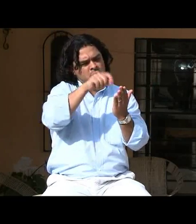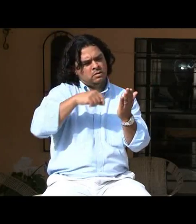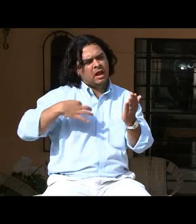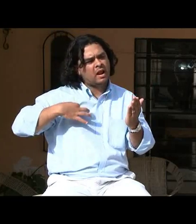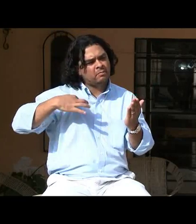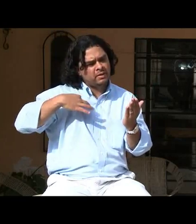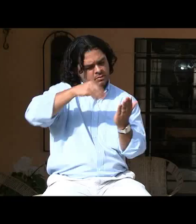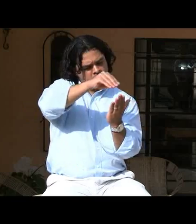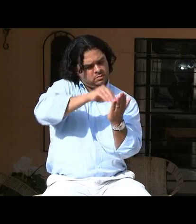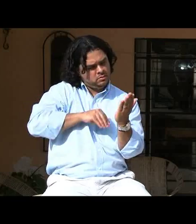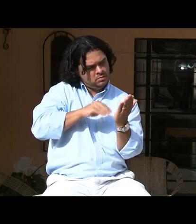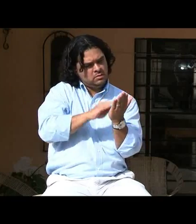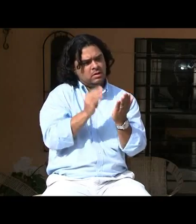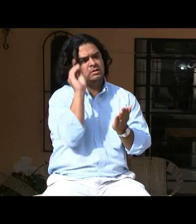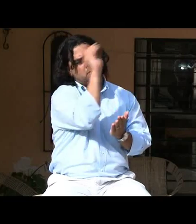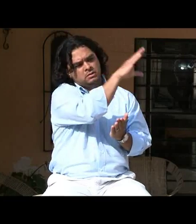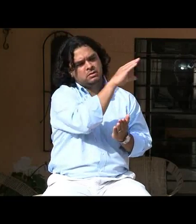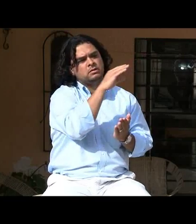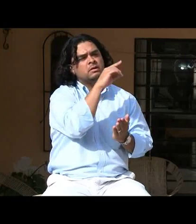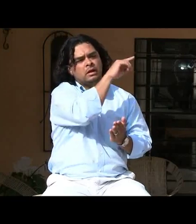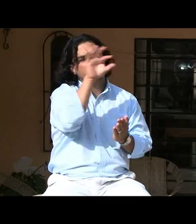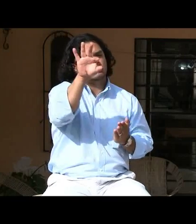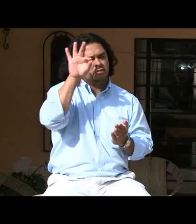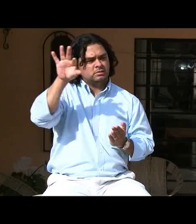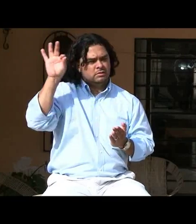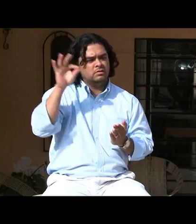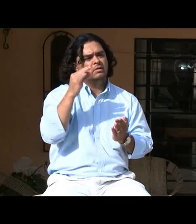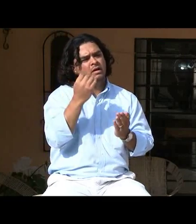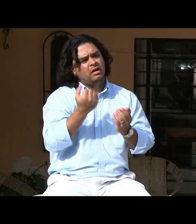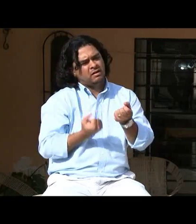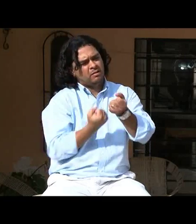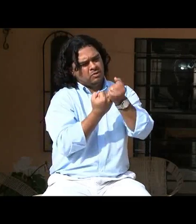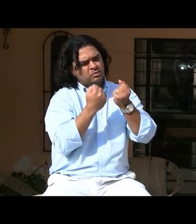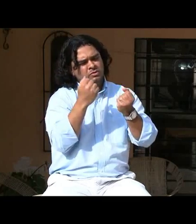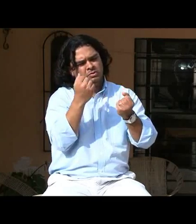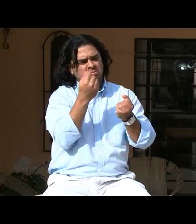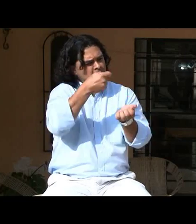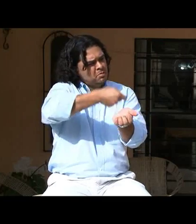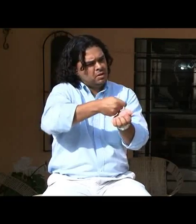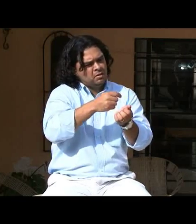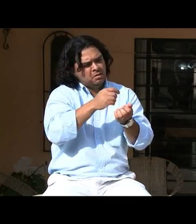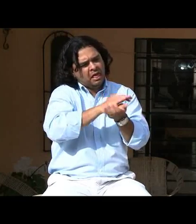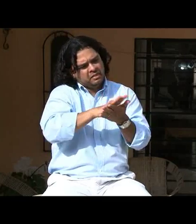Un sordo de cualquier país puede ir y aplicar.